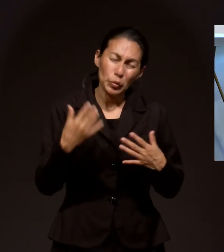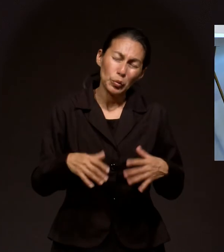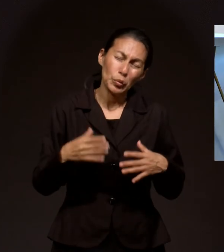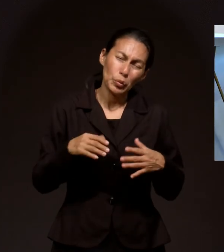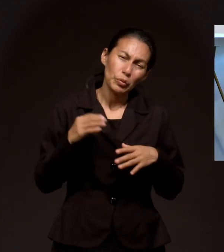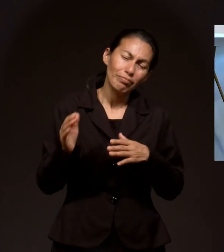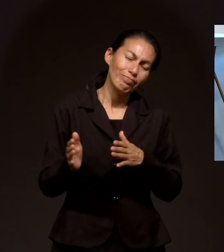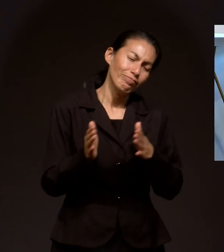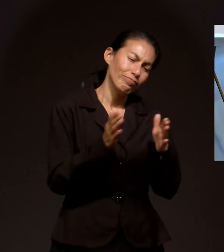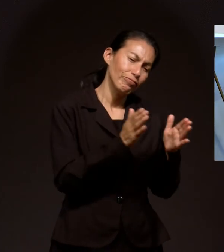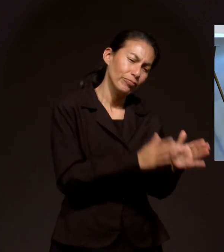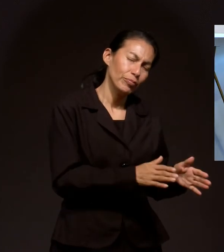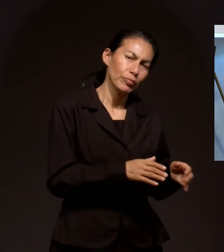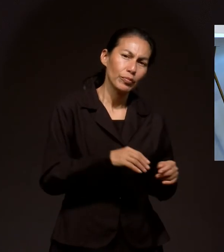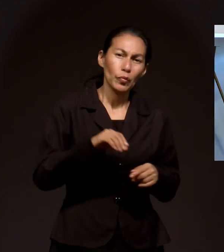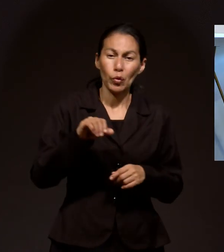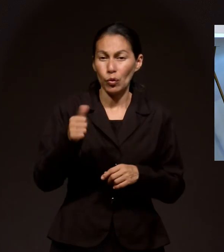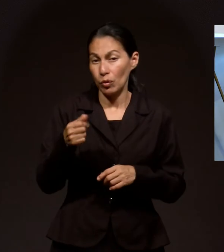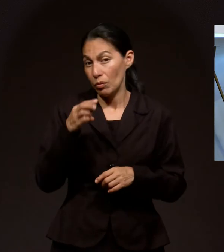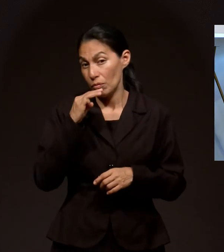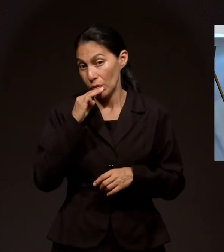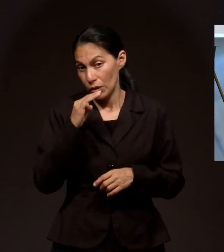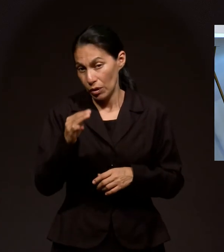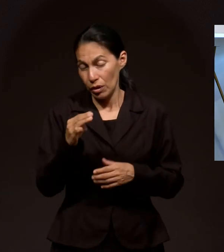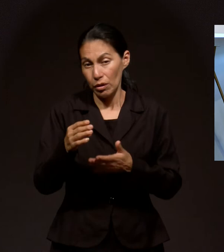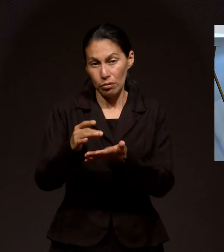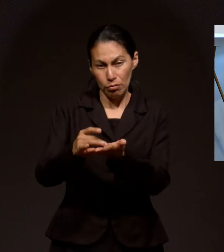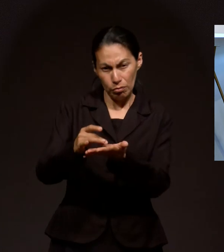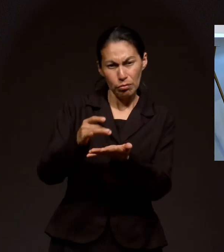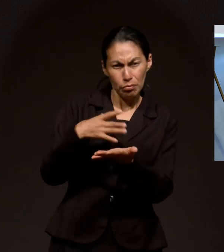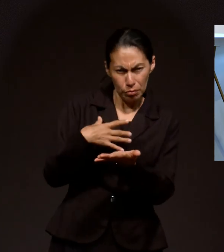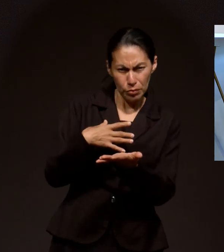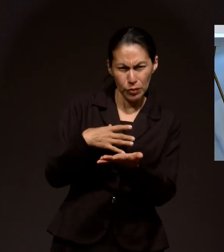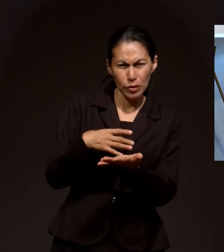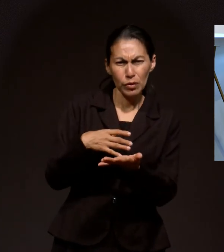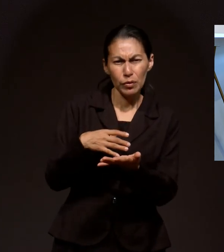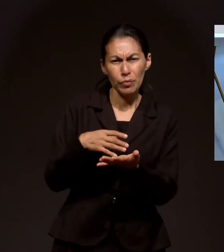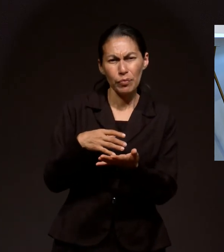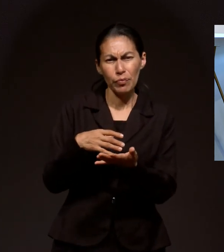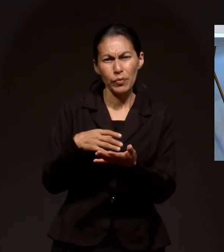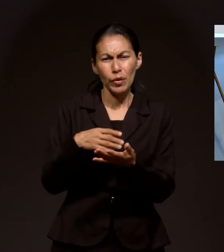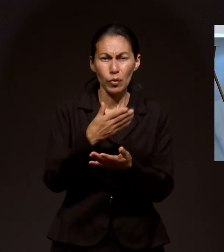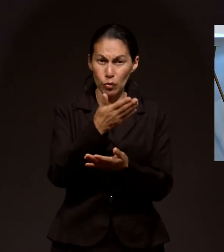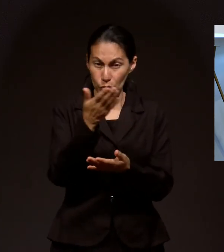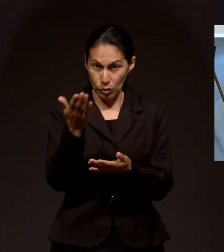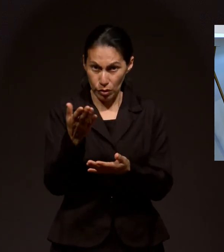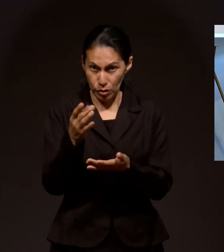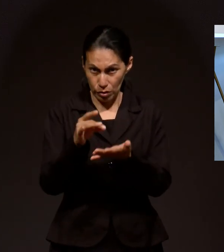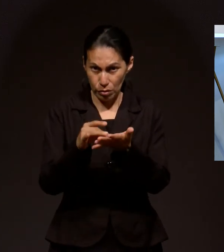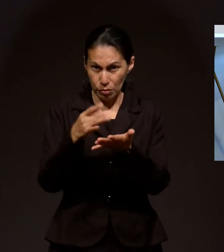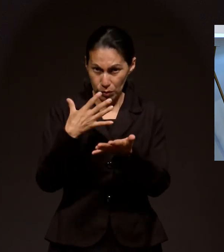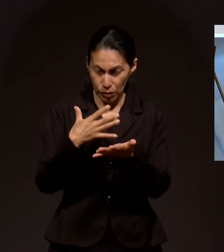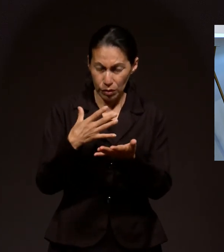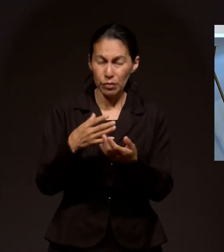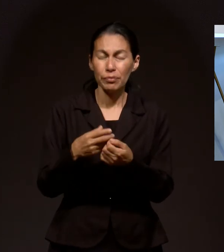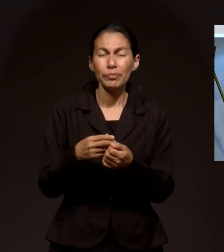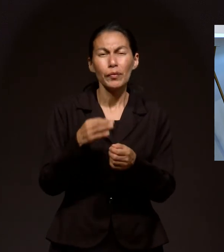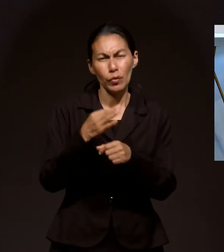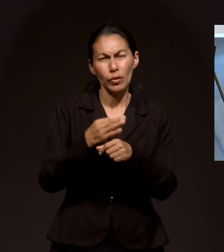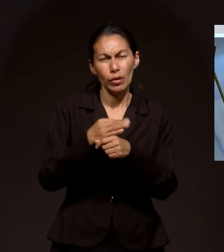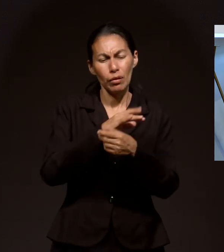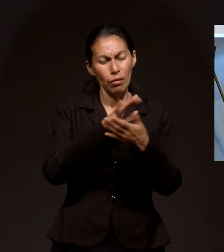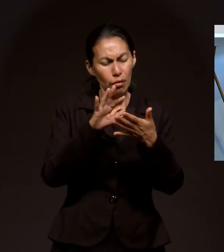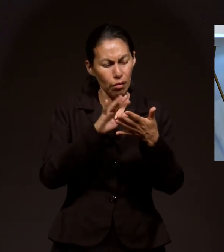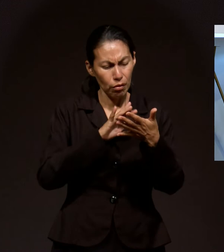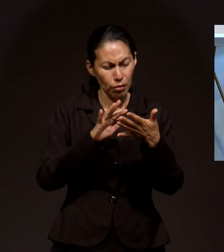Tenemos también otros mensajes Que nos han llegado De parte de ustedes